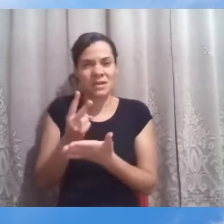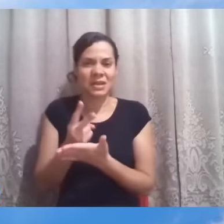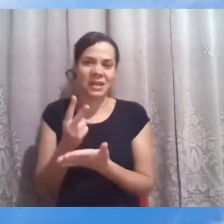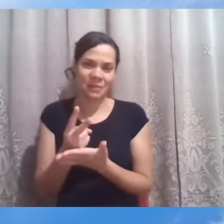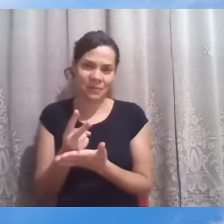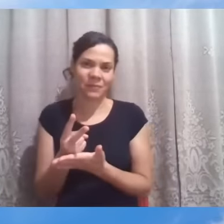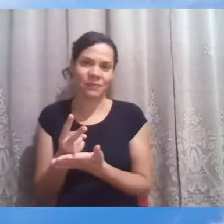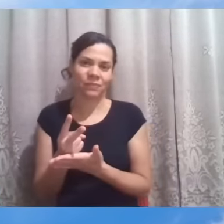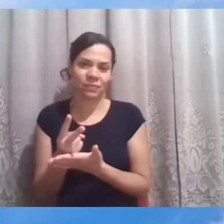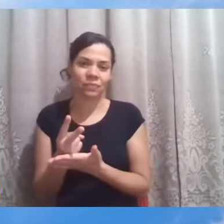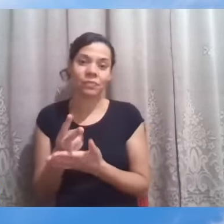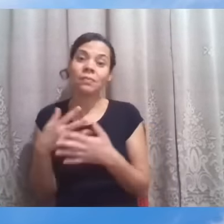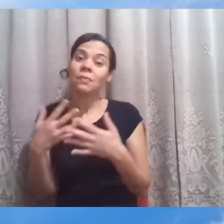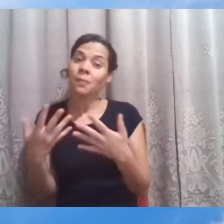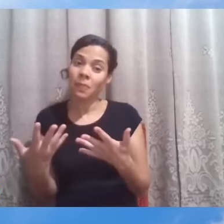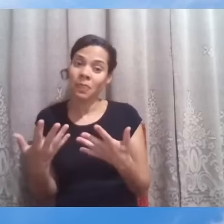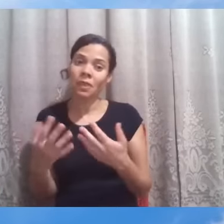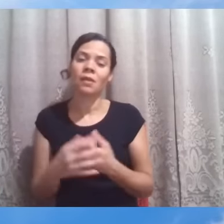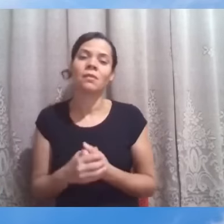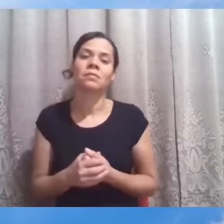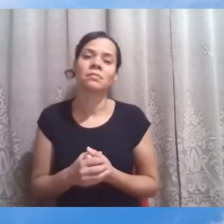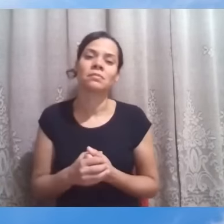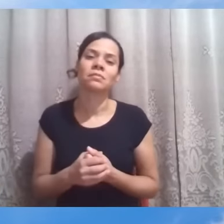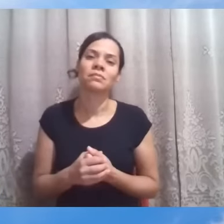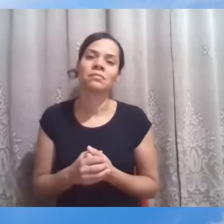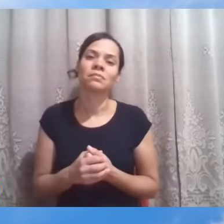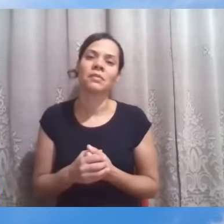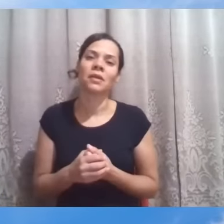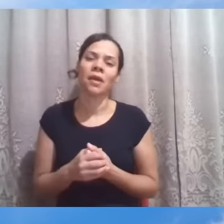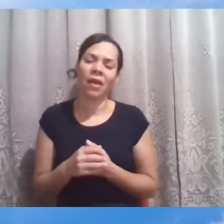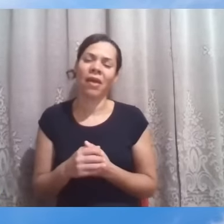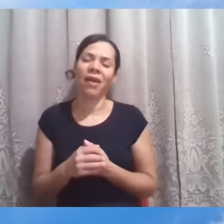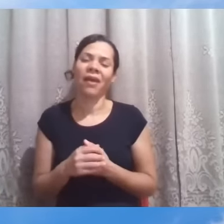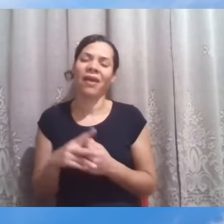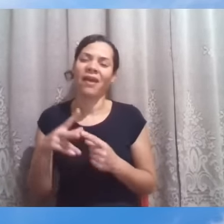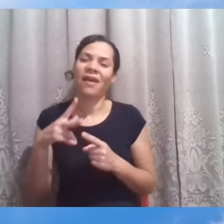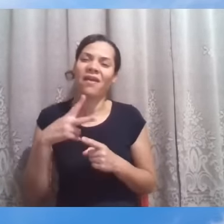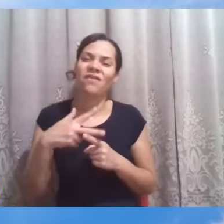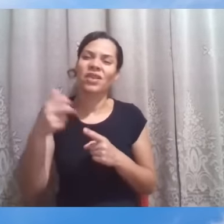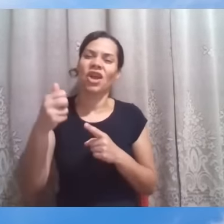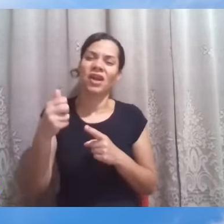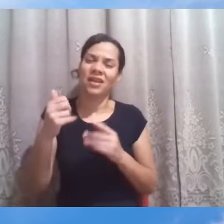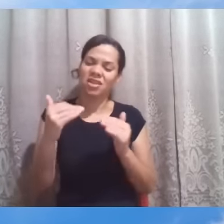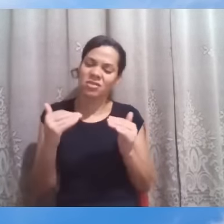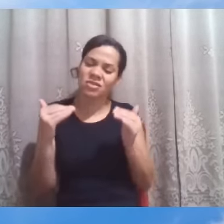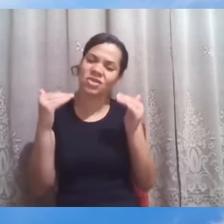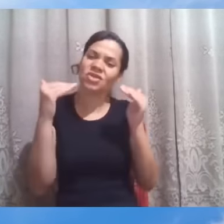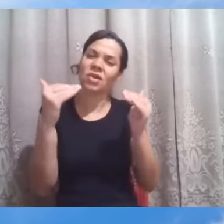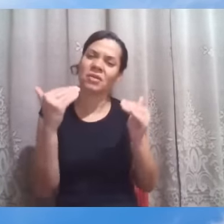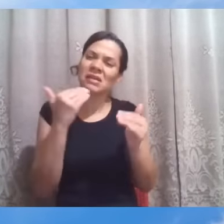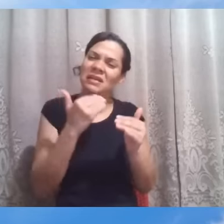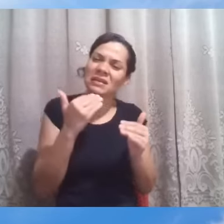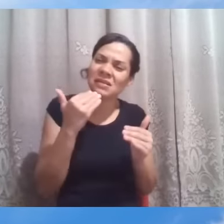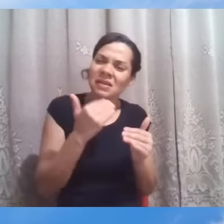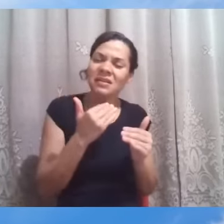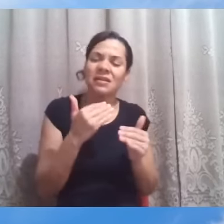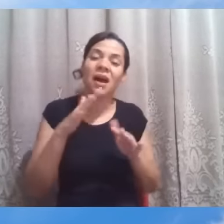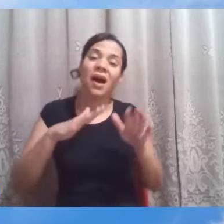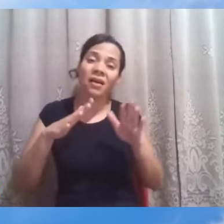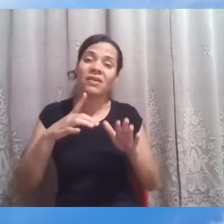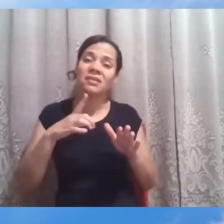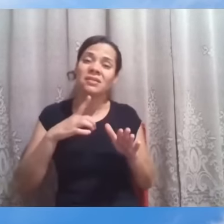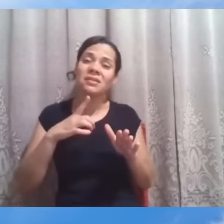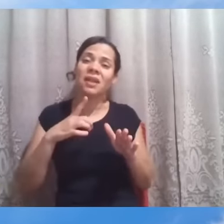Então, a vitória sobre os melindres, sobre as armas que, muitas vezes, a sombra ainda terá para nos